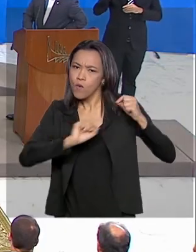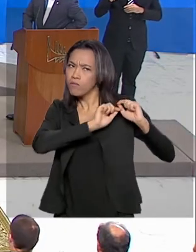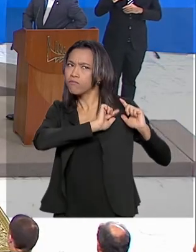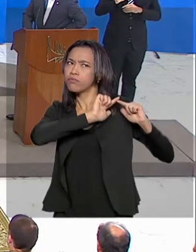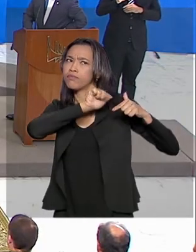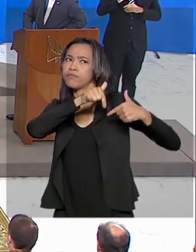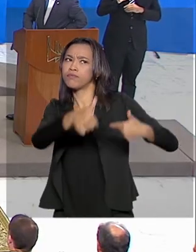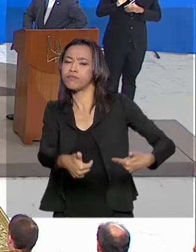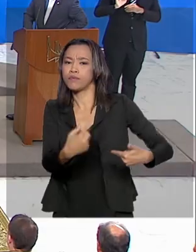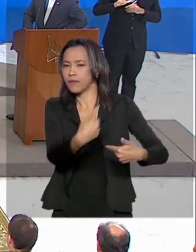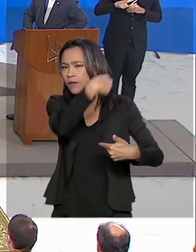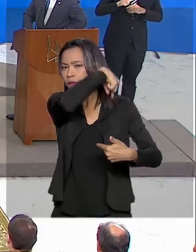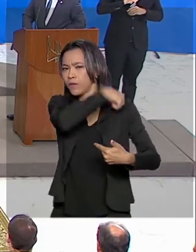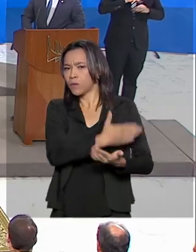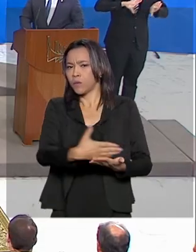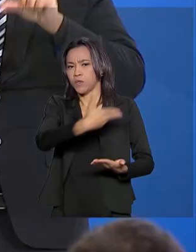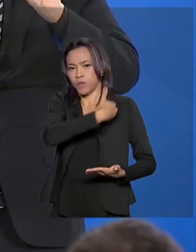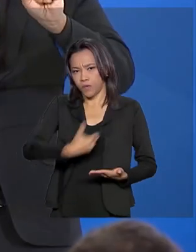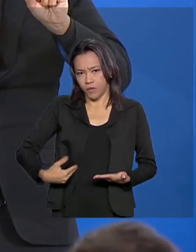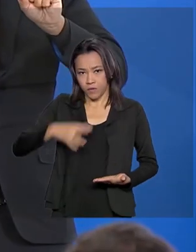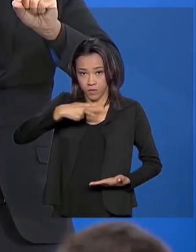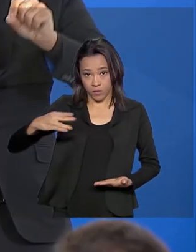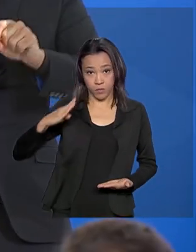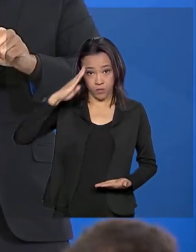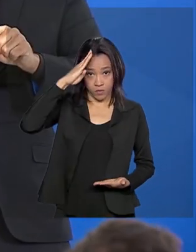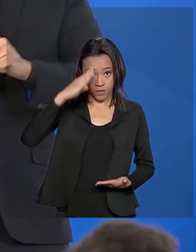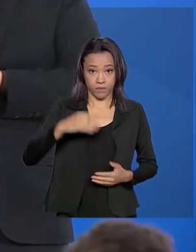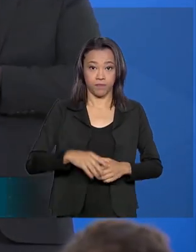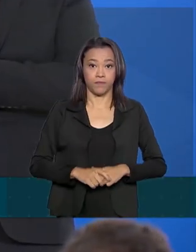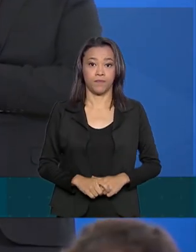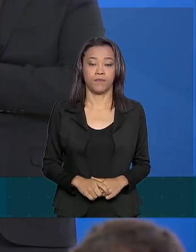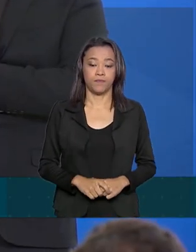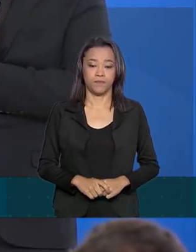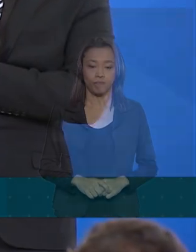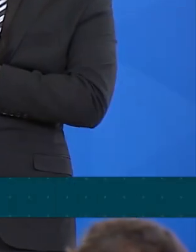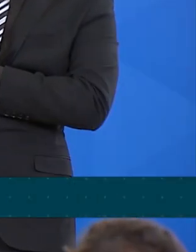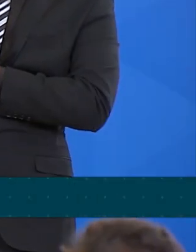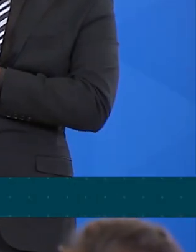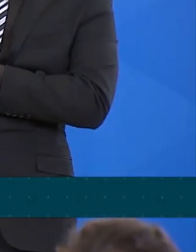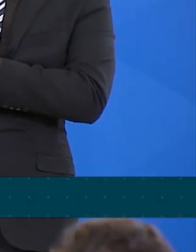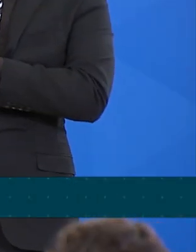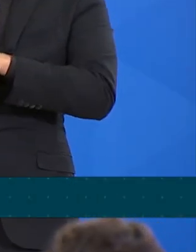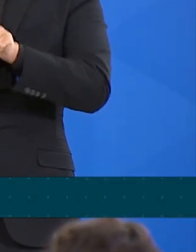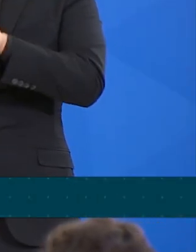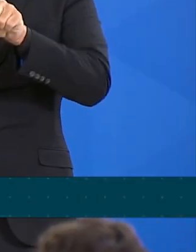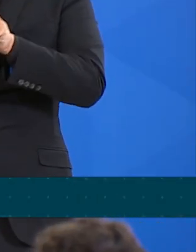início do governo do presidente Jair Bolsonaro. Reestruturamos administrativamente o país.